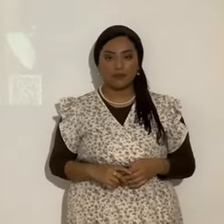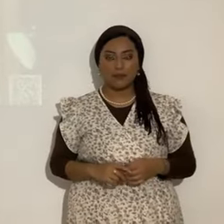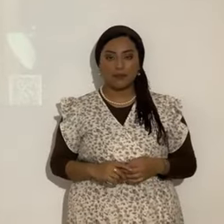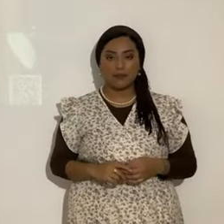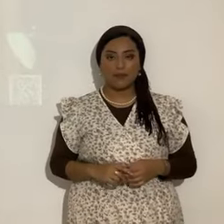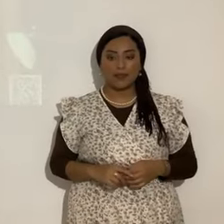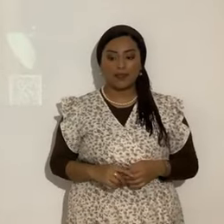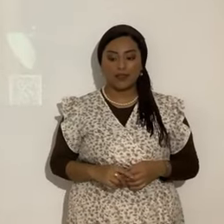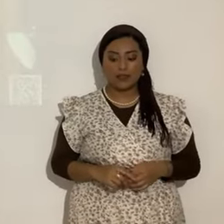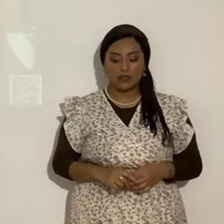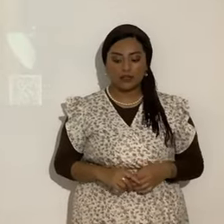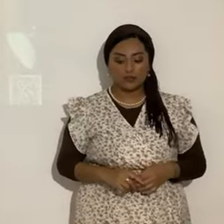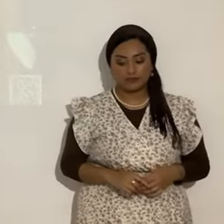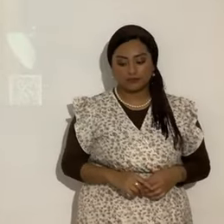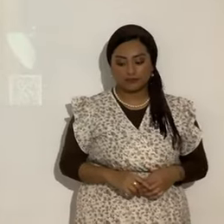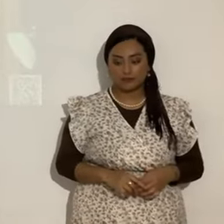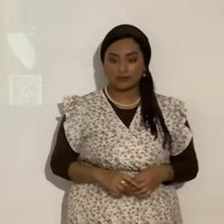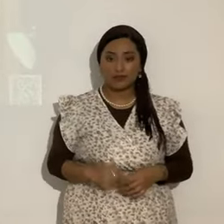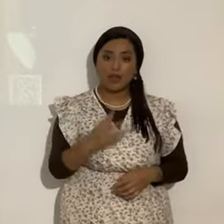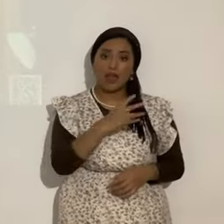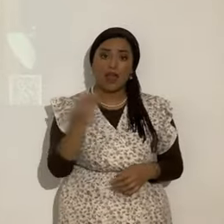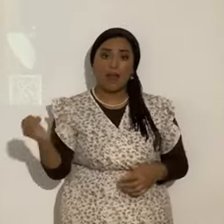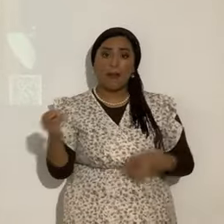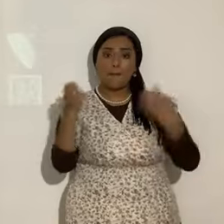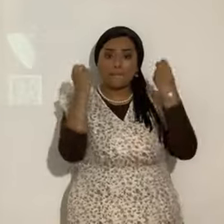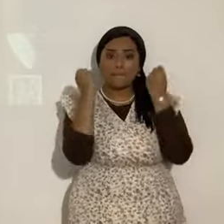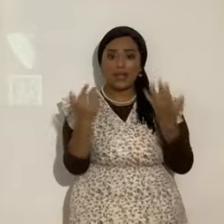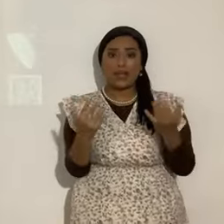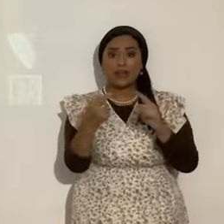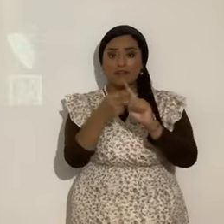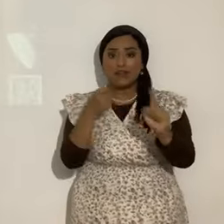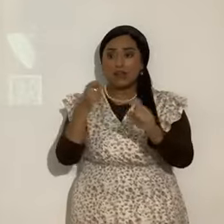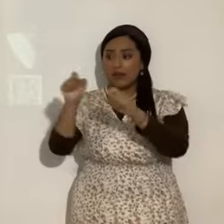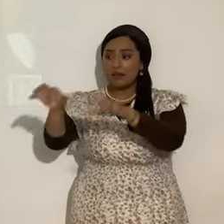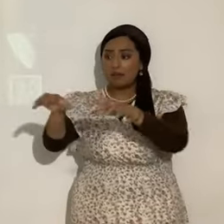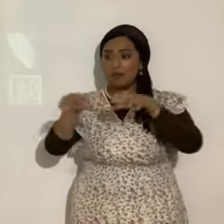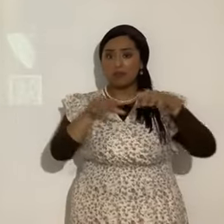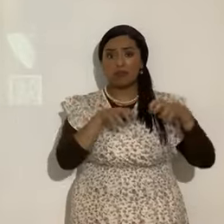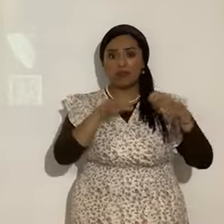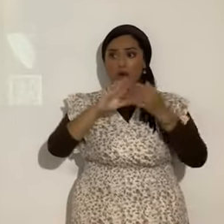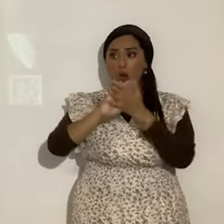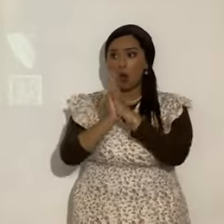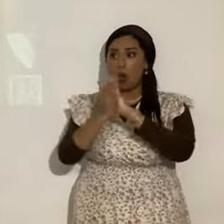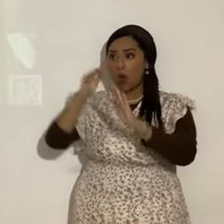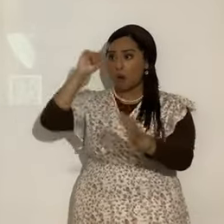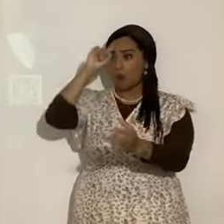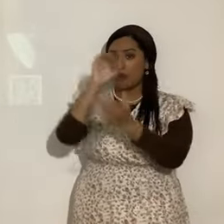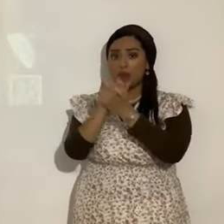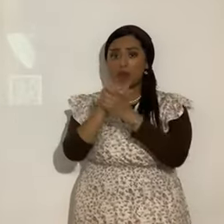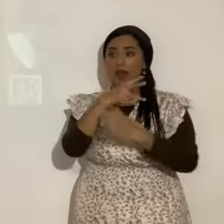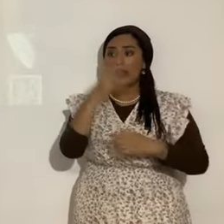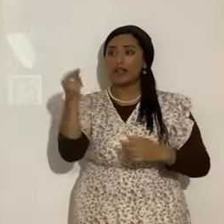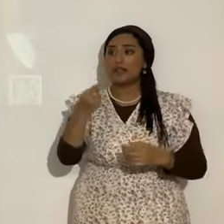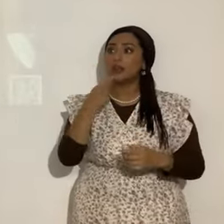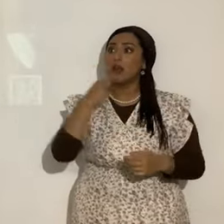¿Sí? Y muchos de la multitud. Creyeron en él. Y decían. El Mashiaj.